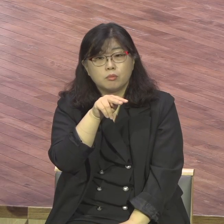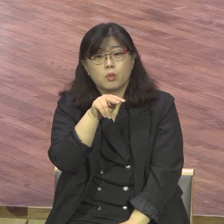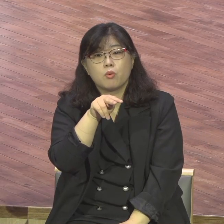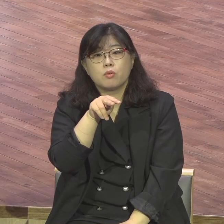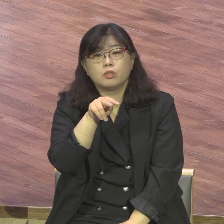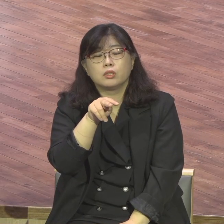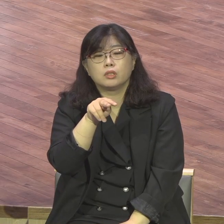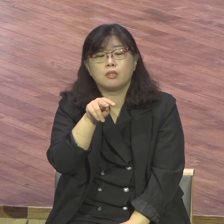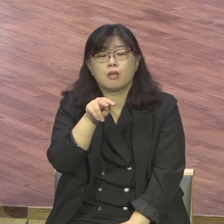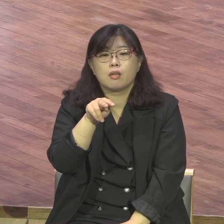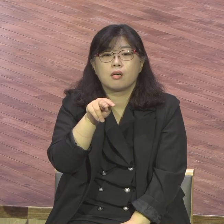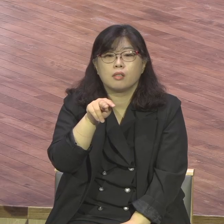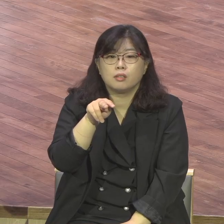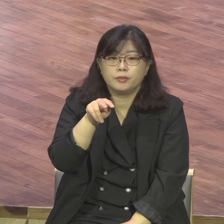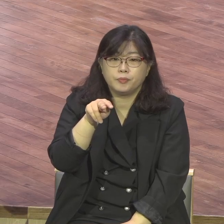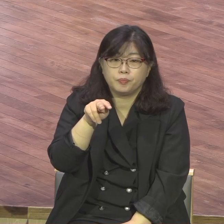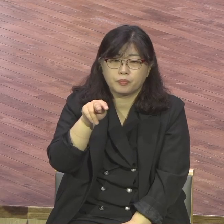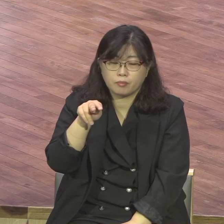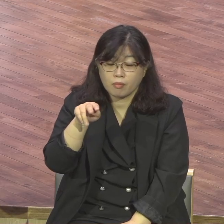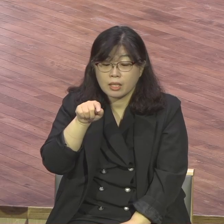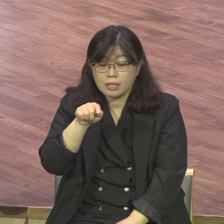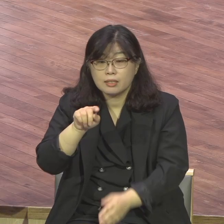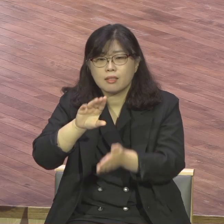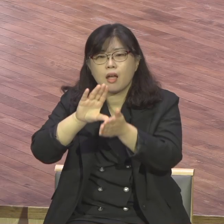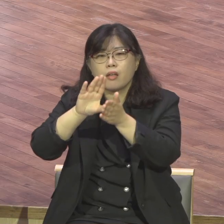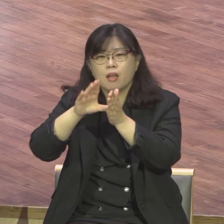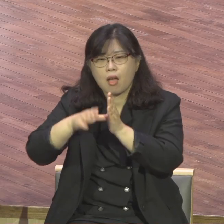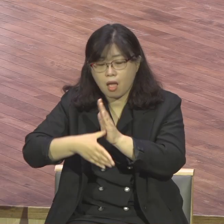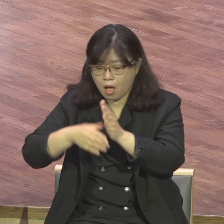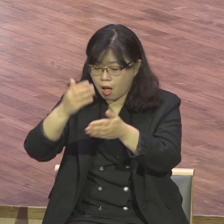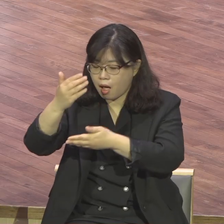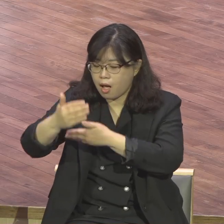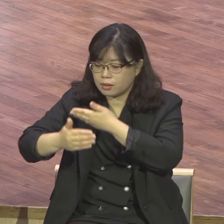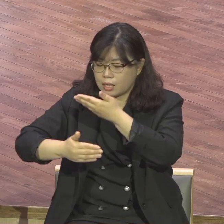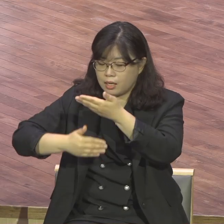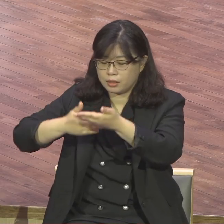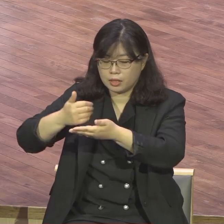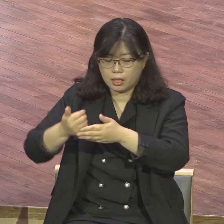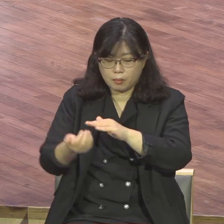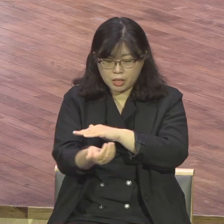보시네 그대의 하나님이